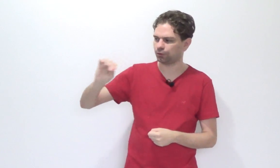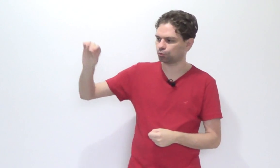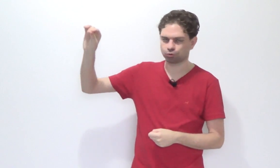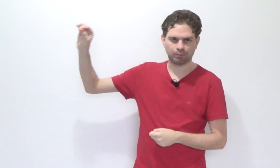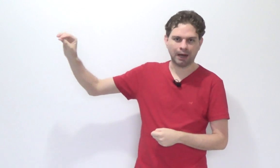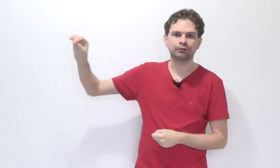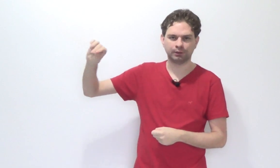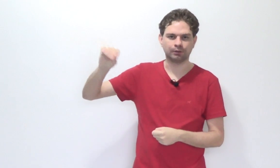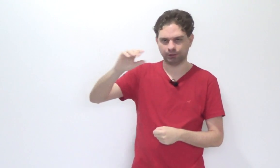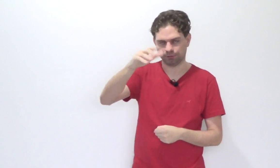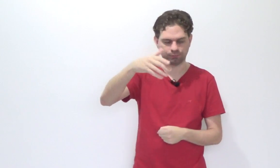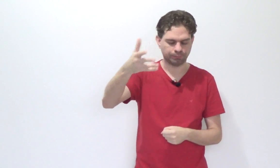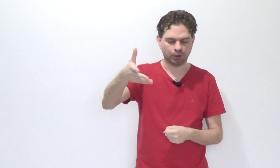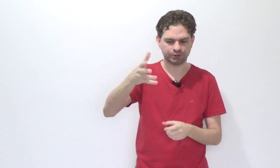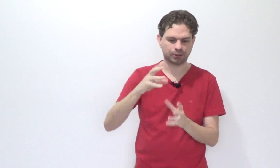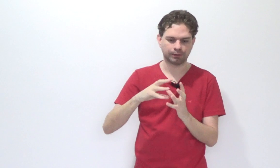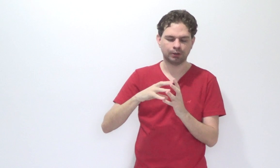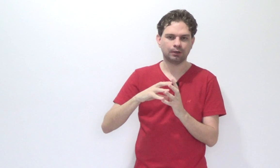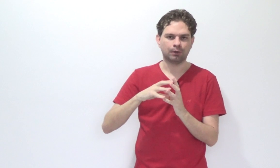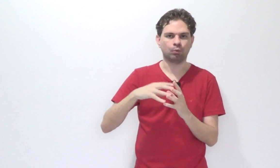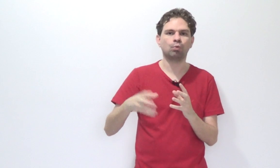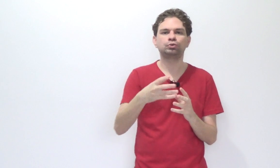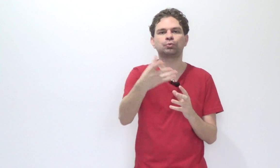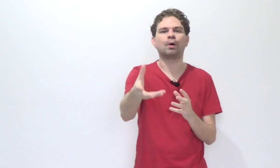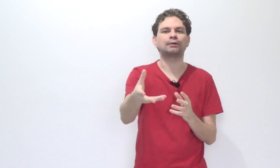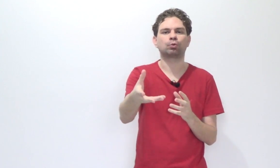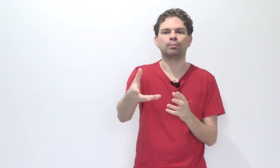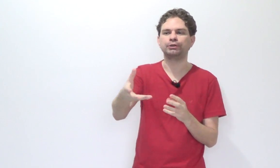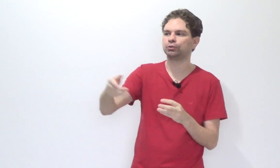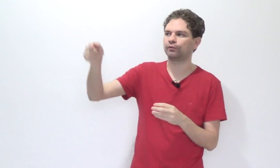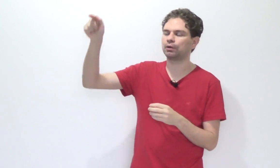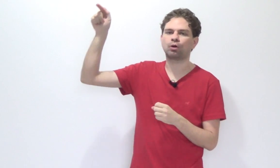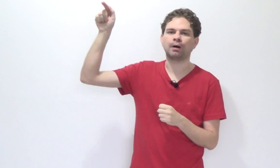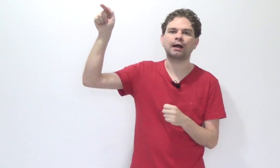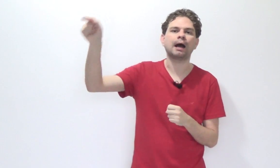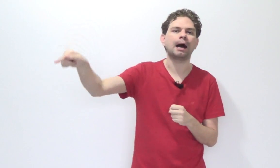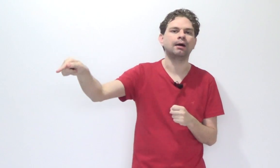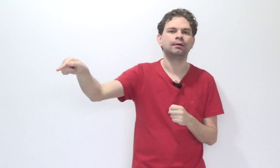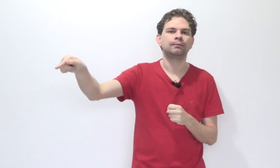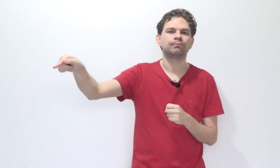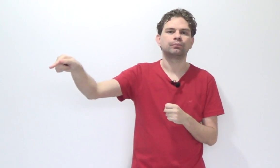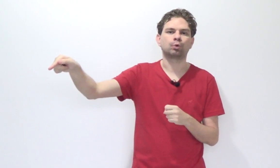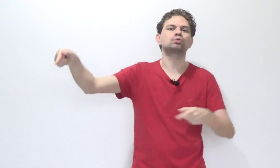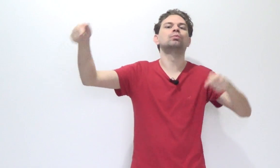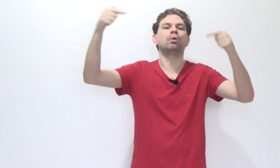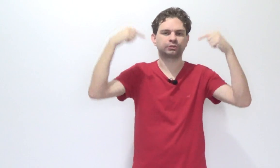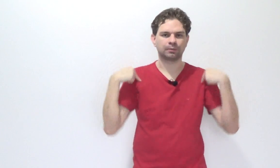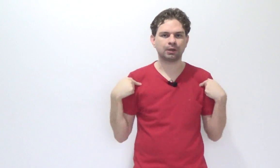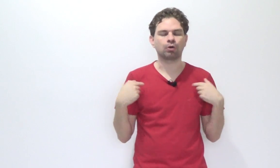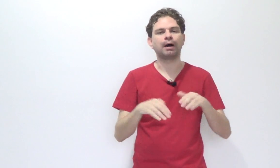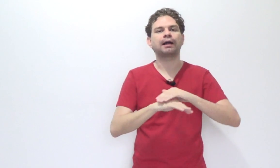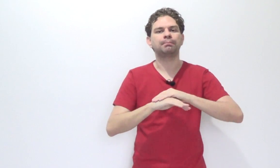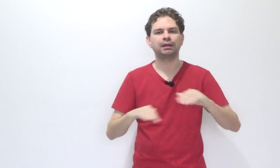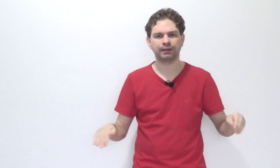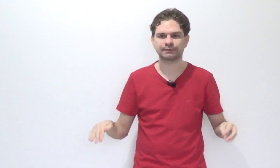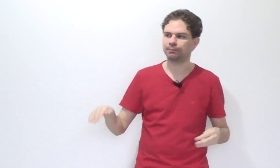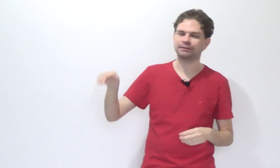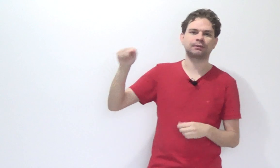consumado, melhor dizendo, o último ato cometido foi na comarca A. Consumou-se na minha comarca? Beleza, mas a